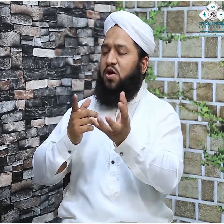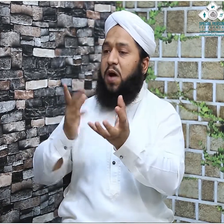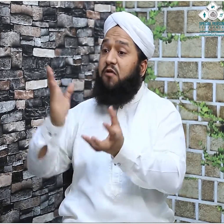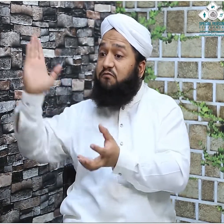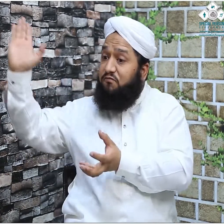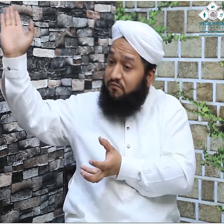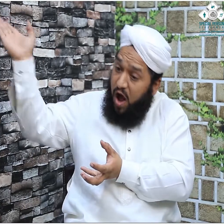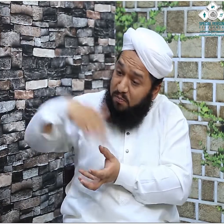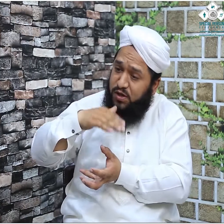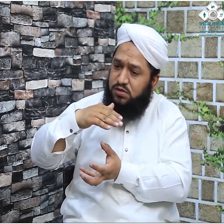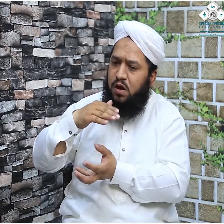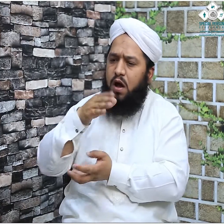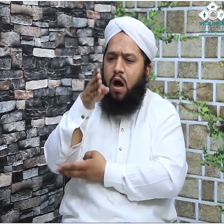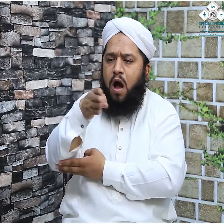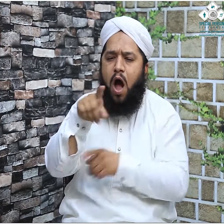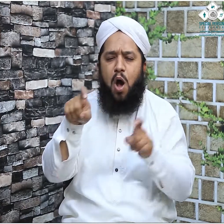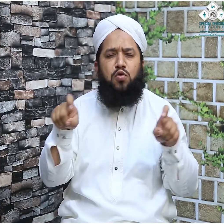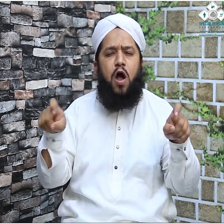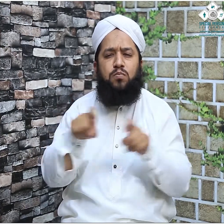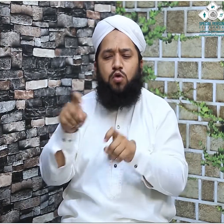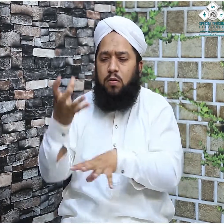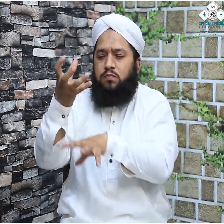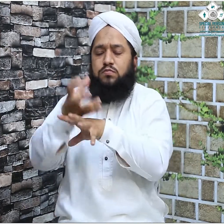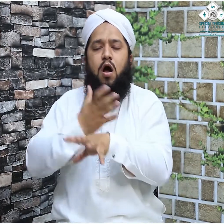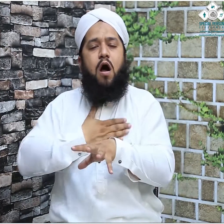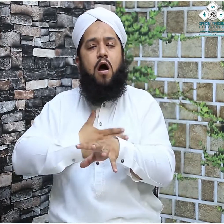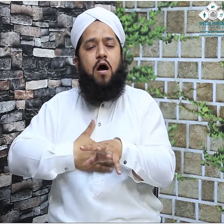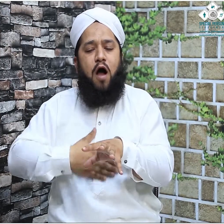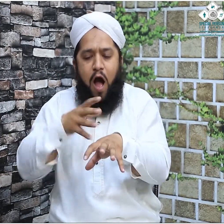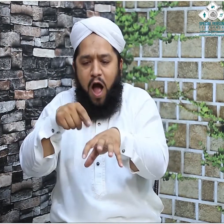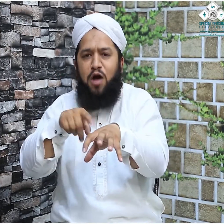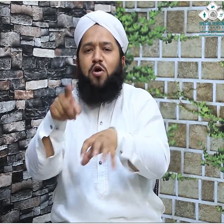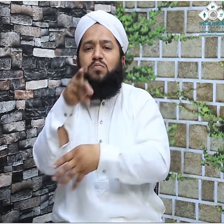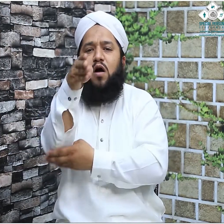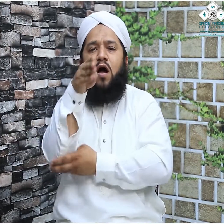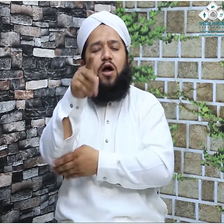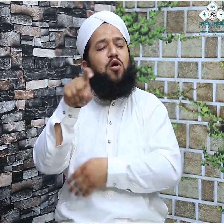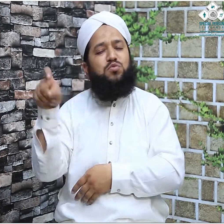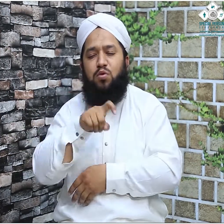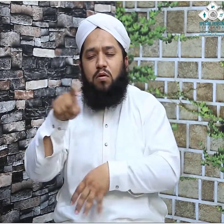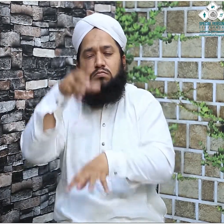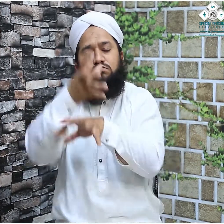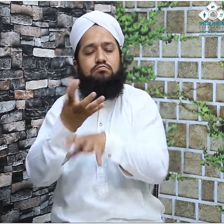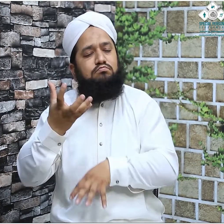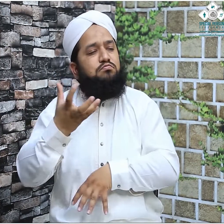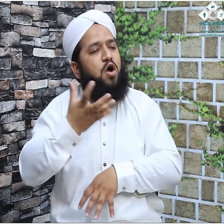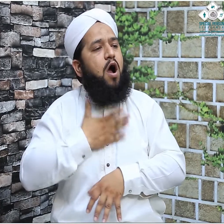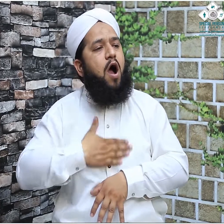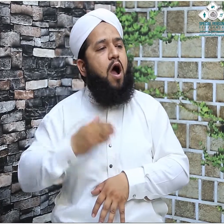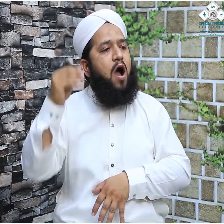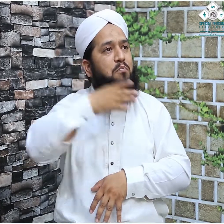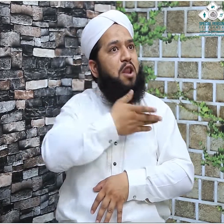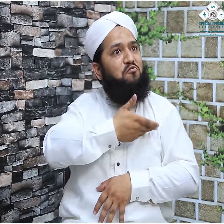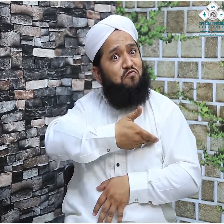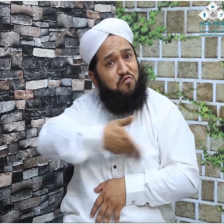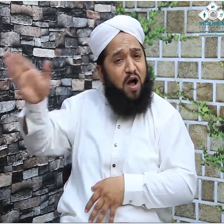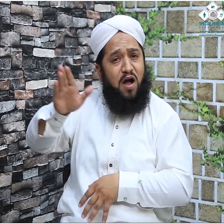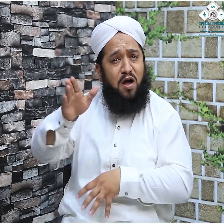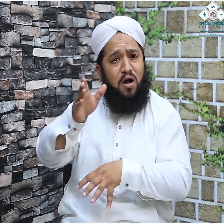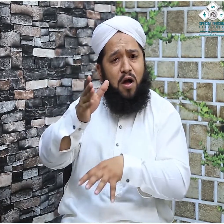جلال الدین سیوتی رحمت اللہ نے تحریر فرماتے ہیں کہ ابو طاہر اپنی آخری عمر میں چیچک کے مرض میں مبتلا ہوا اور اس کا جسم